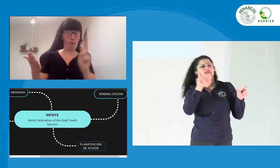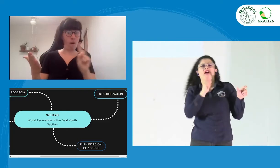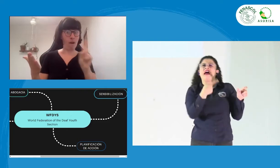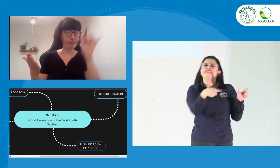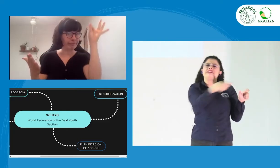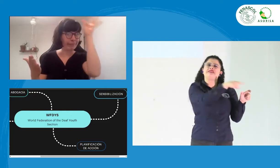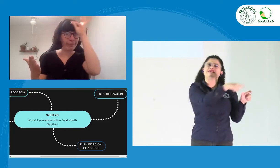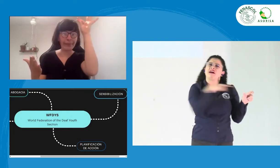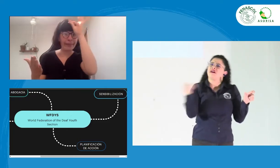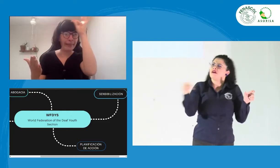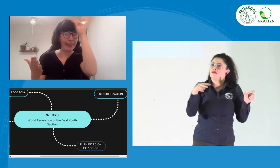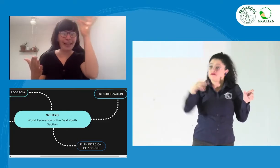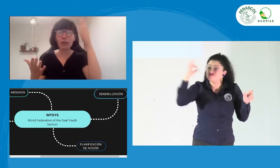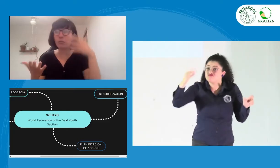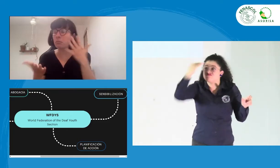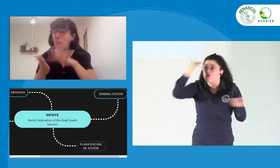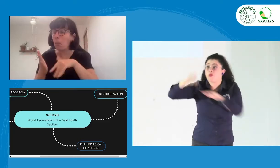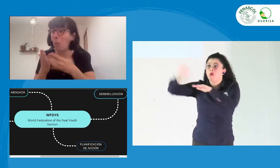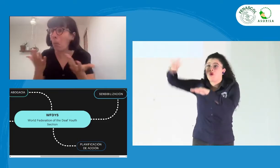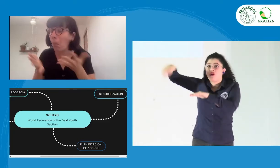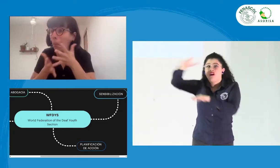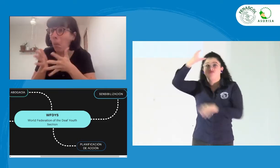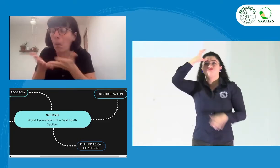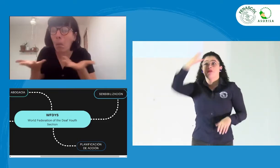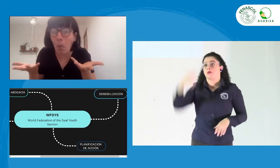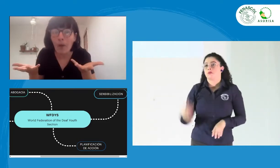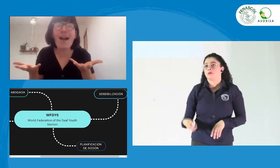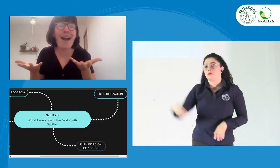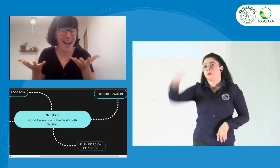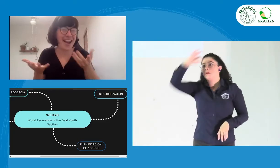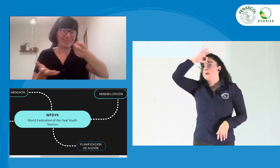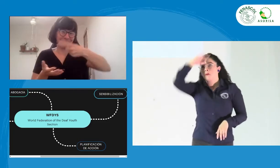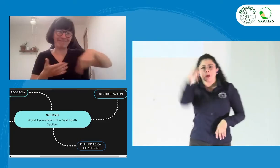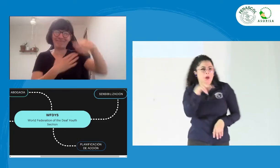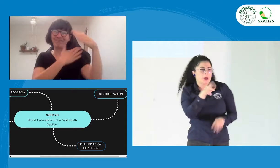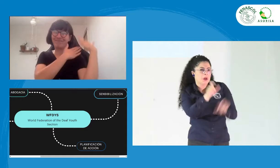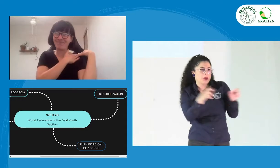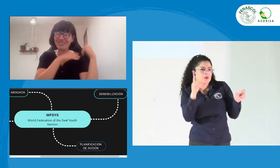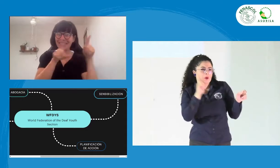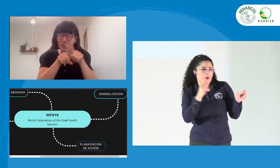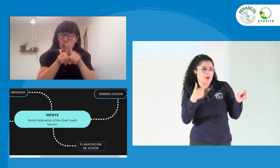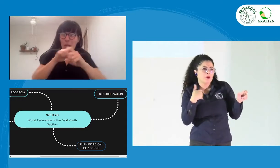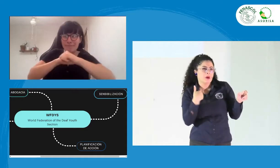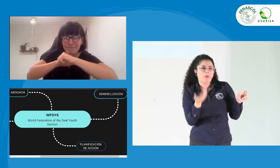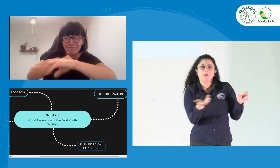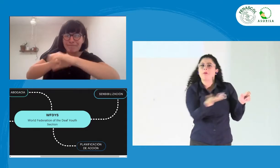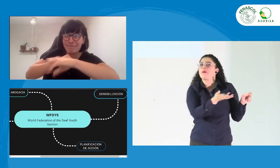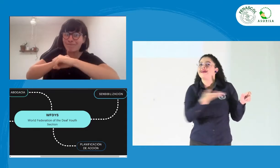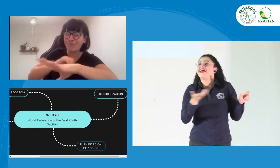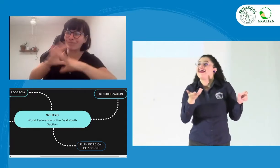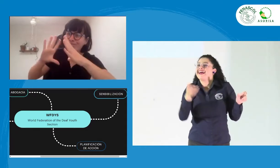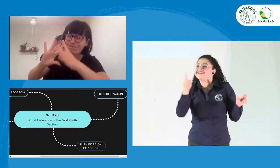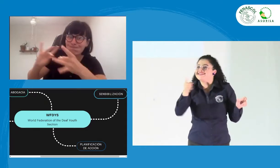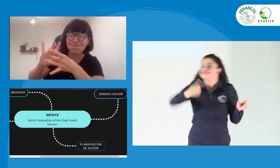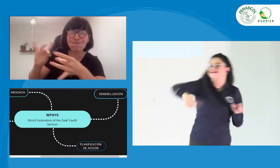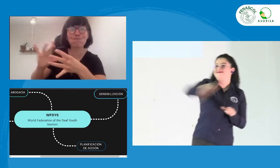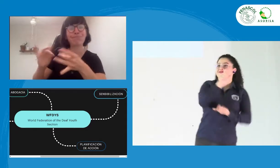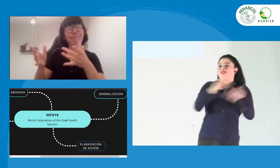a qué se refiere esa sensibilización? Es a que los gobiernos, los tomadores de decisiones, comprendan qué es la lengua de